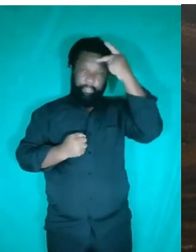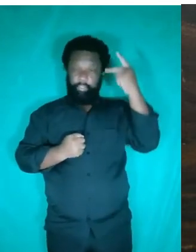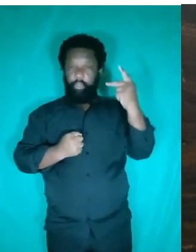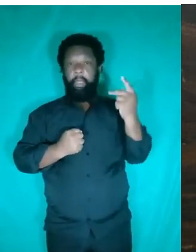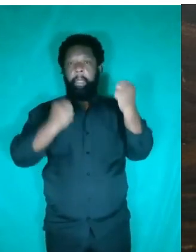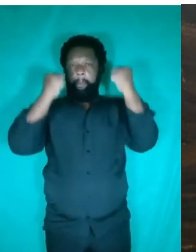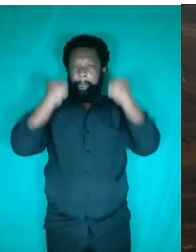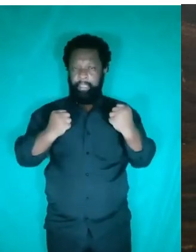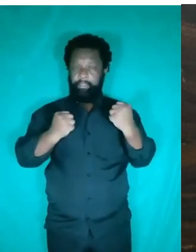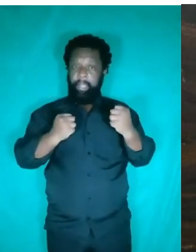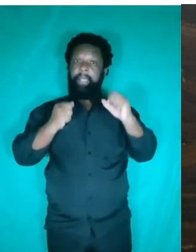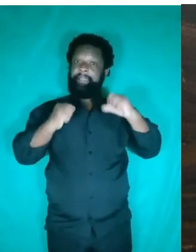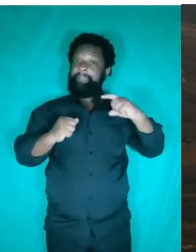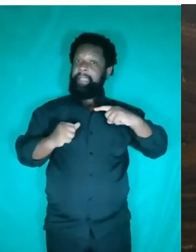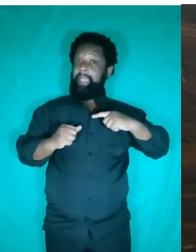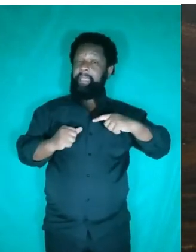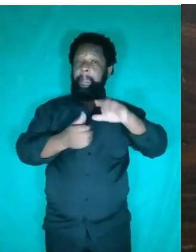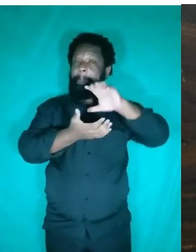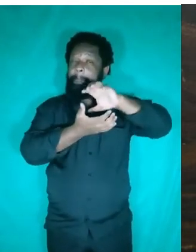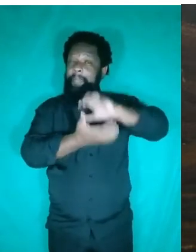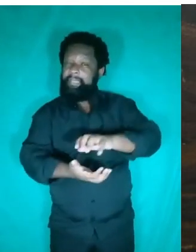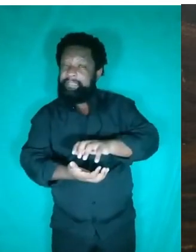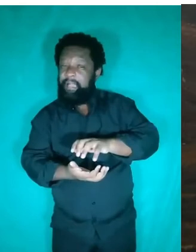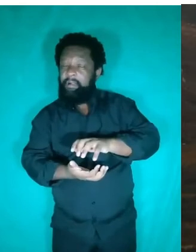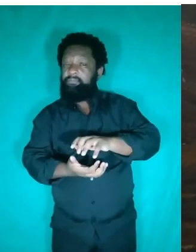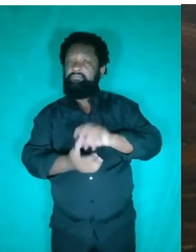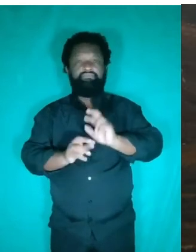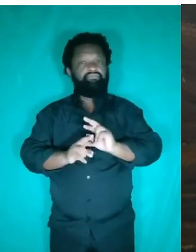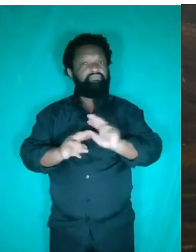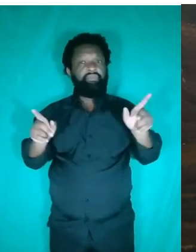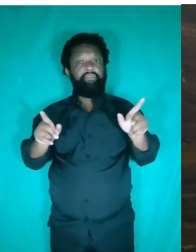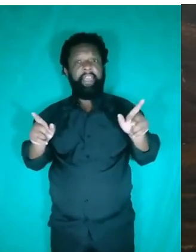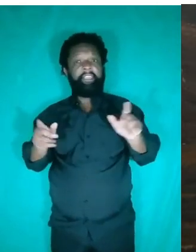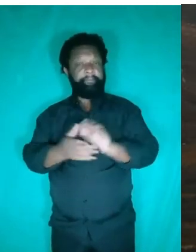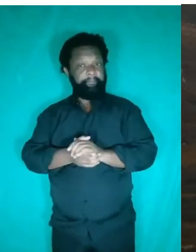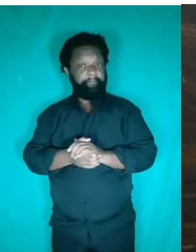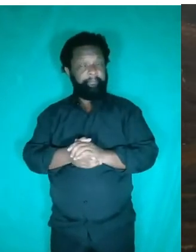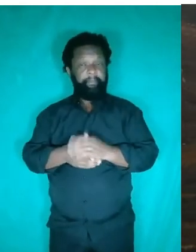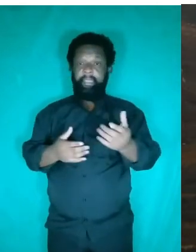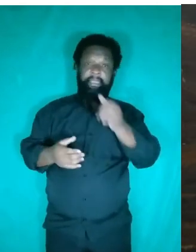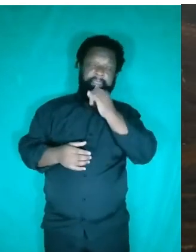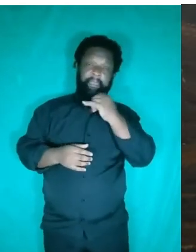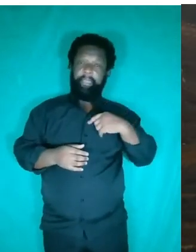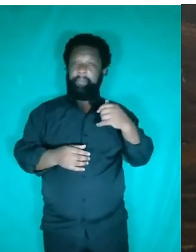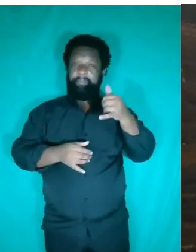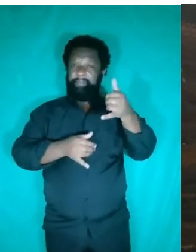peso, ela proporciona uma pressão sobre uma superfície diferente. Aqui eu tenho dois tipos de